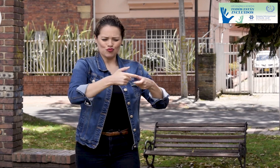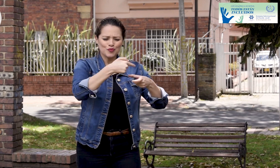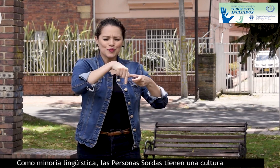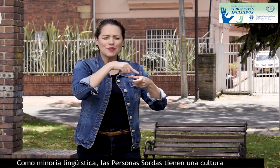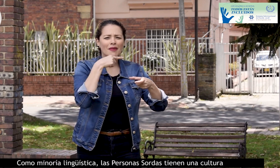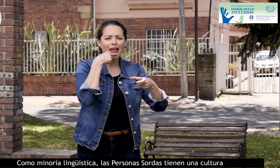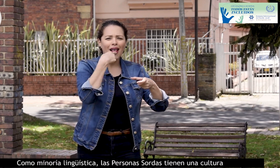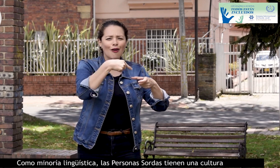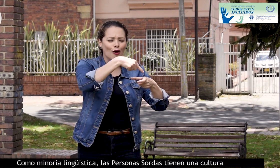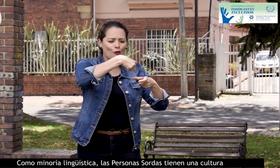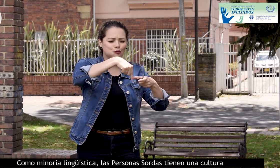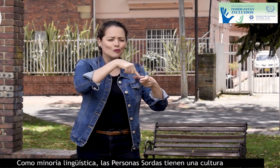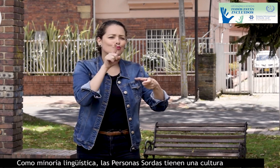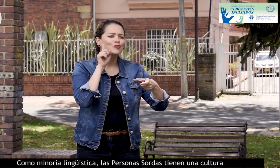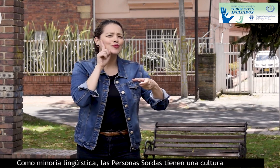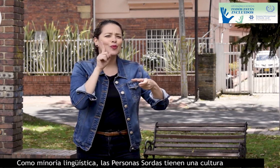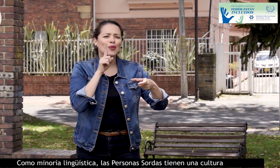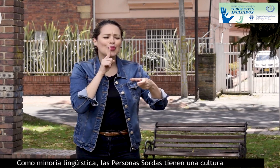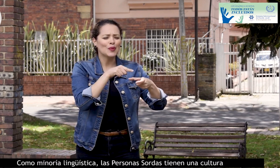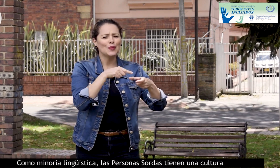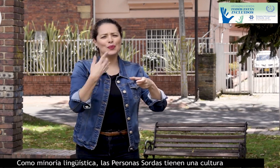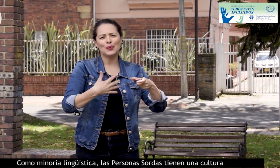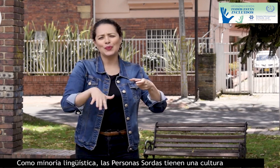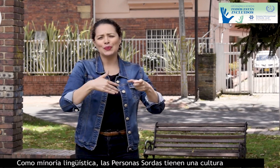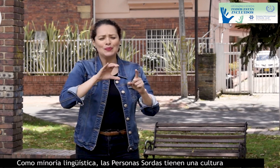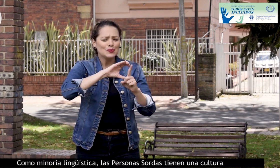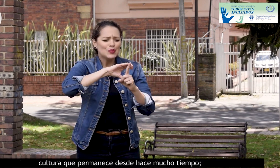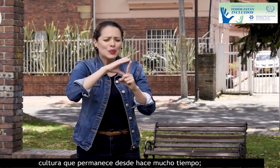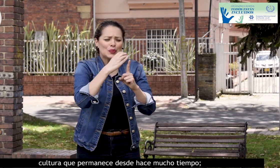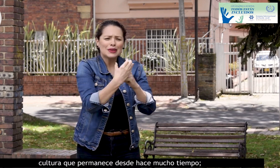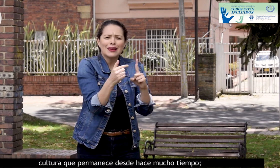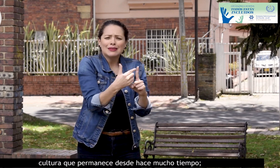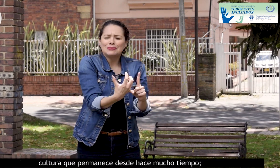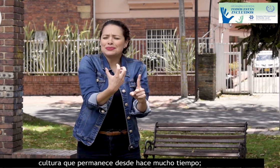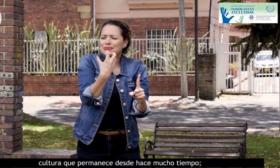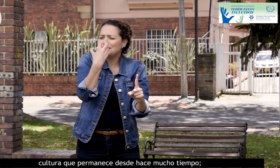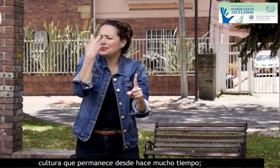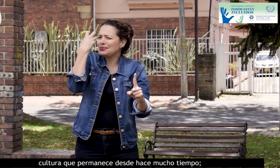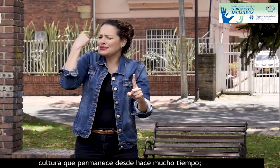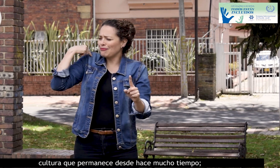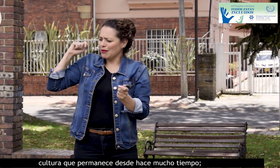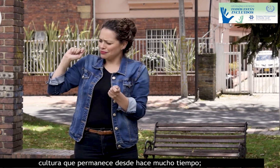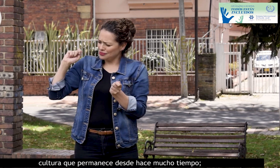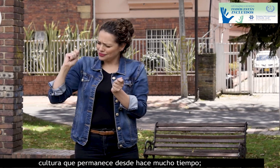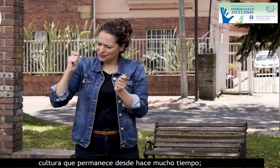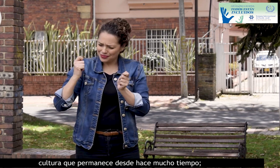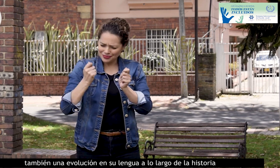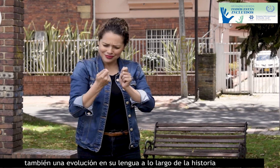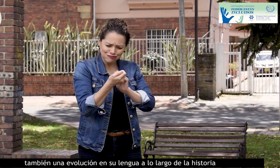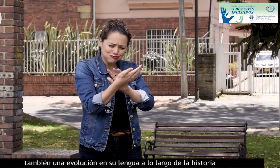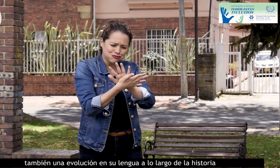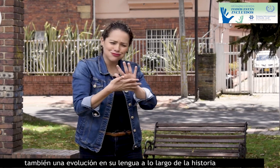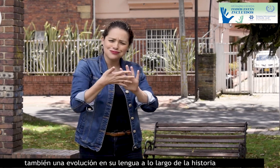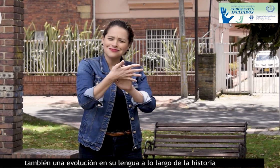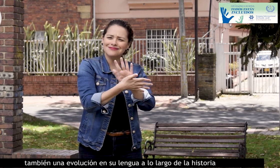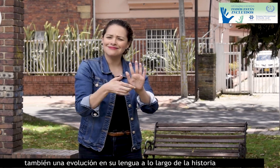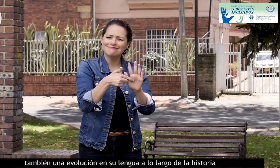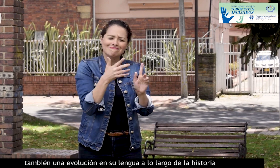Como minoría lingüística, las personas sordas tienen una cultura que permanece desde hace mucho tiempo. También una evolución en su